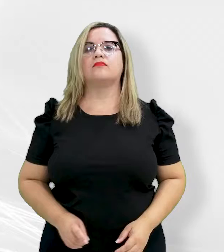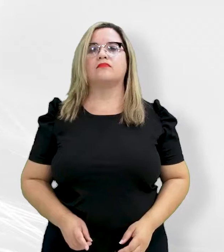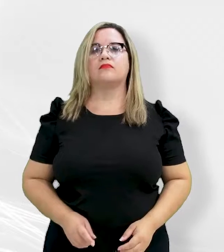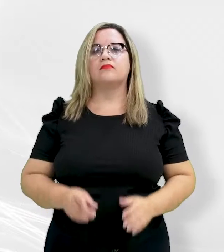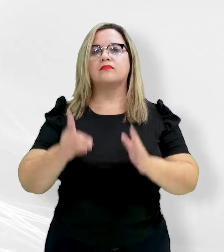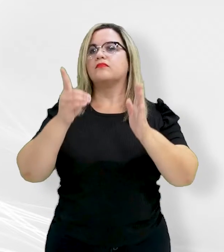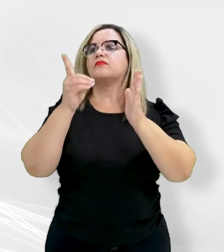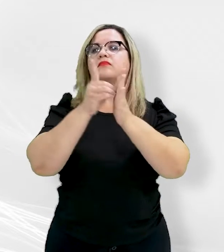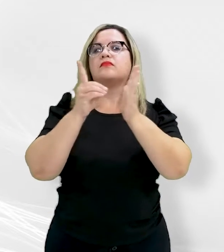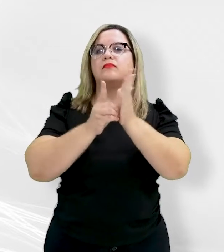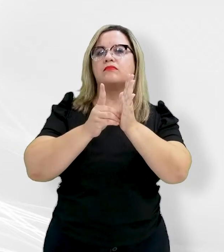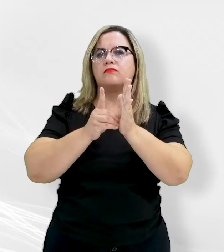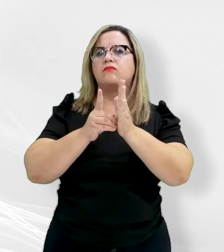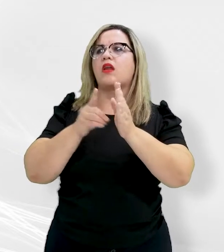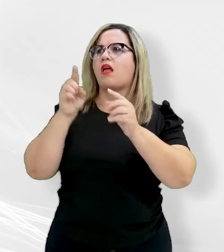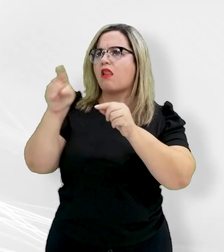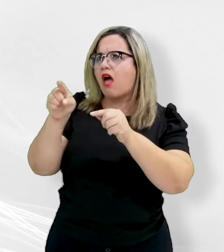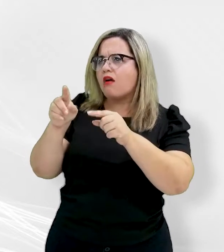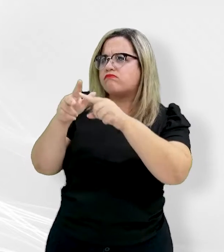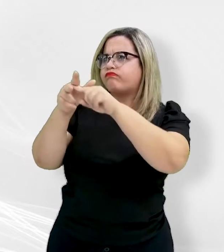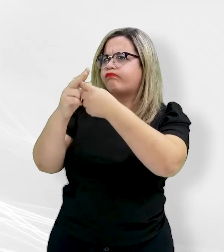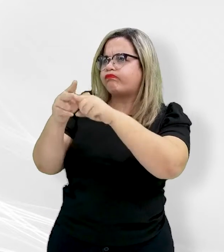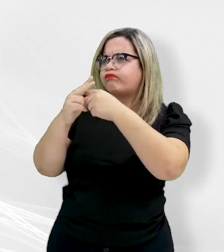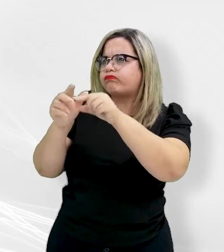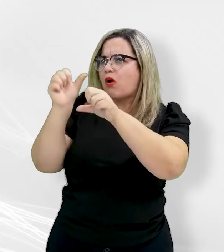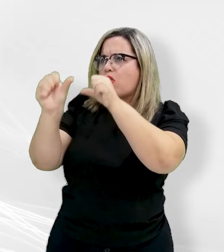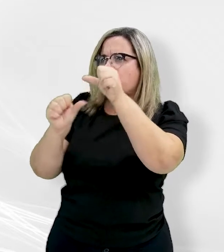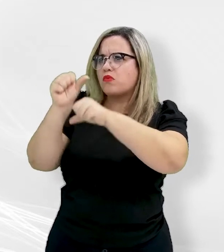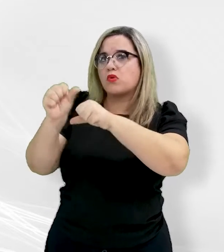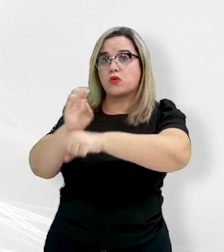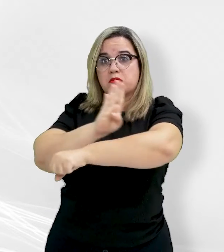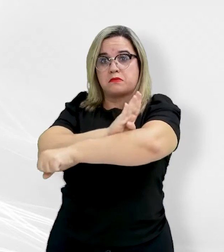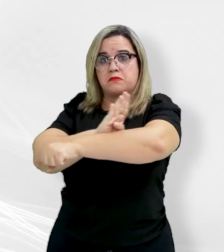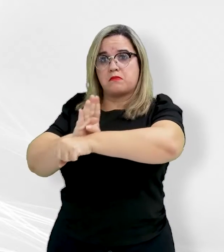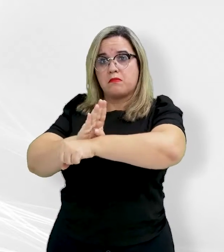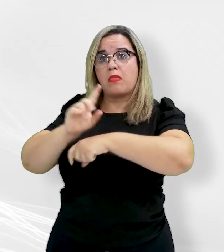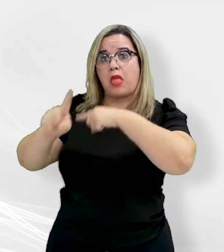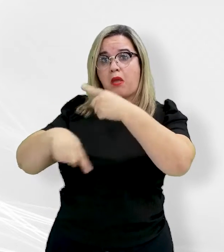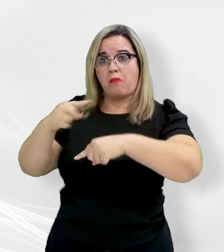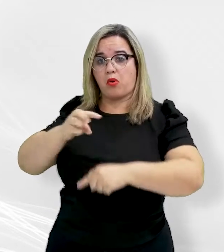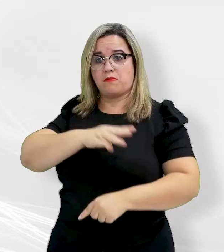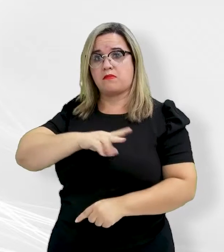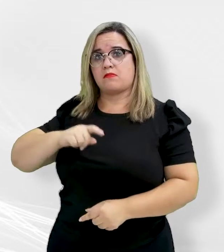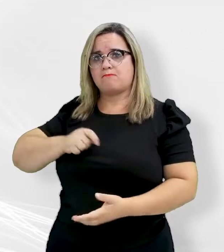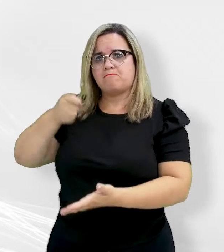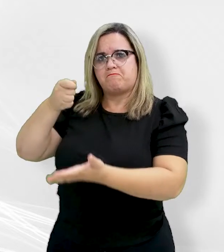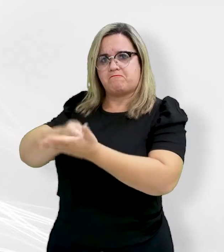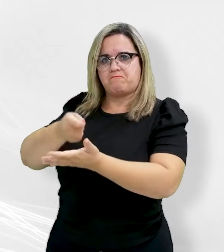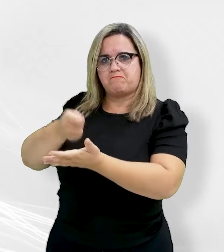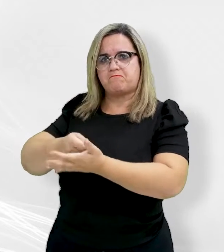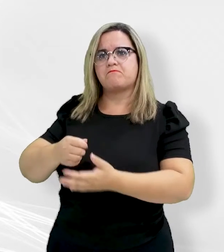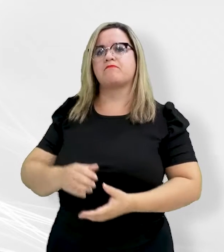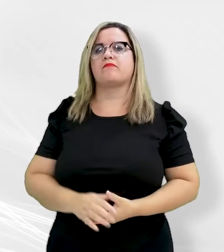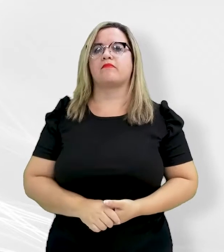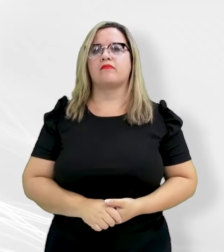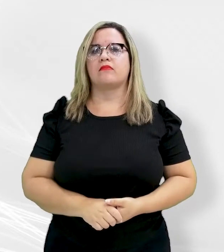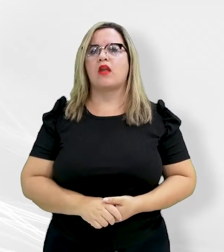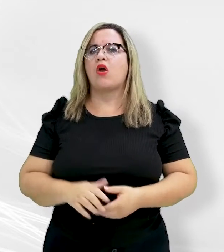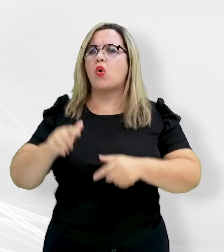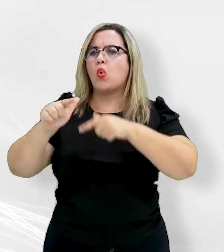Decreto promove regularização fundiária de bairro após a atuação do Ministério Público. A atuação conjunta do